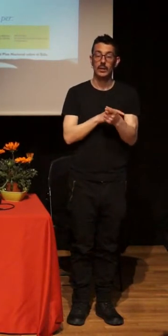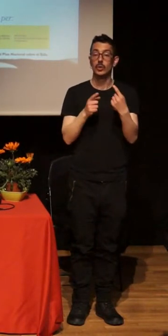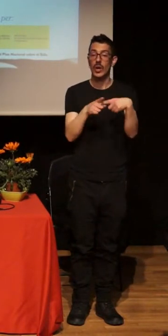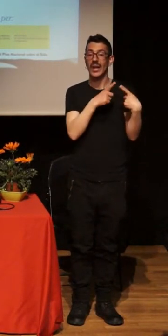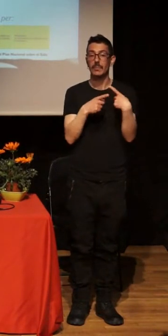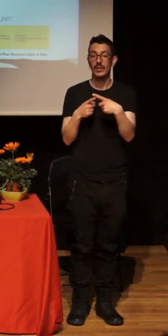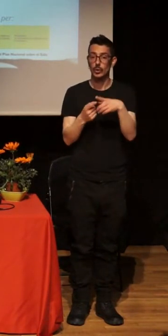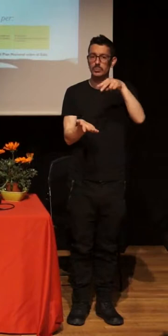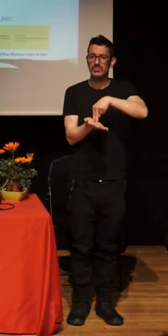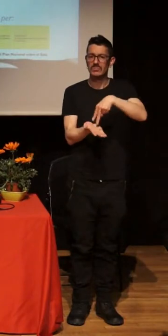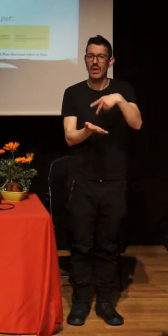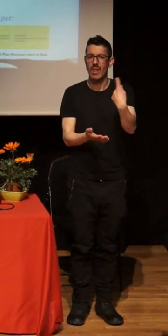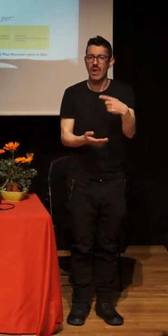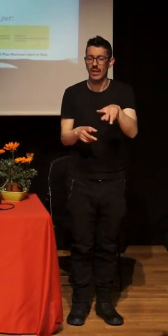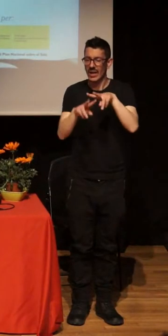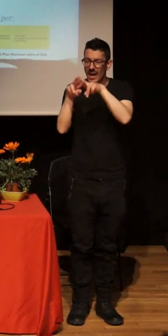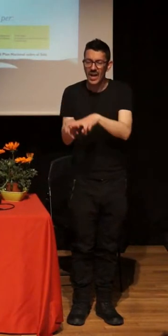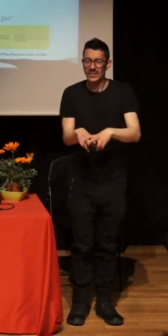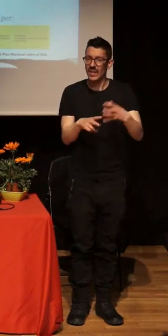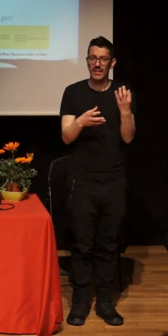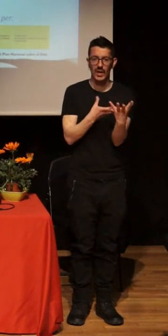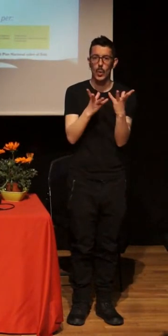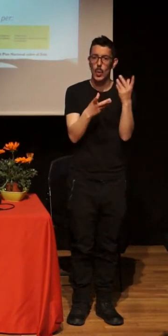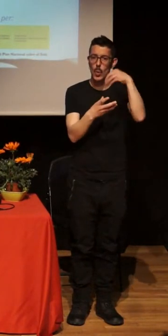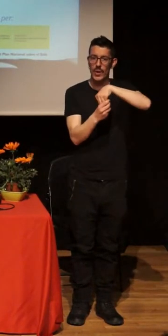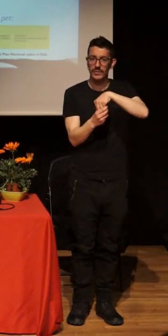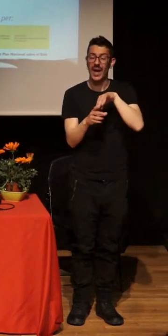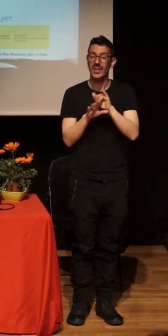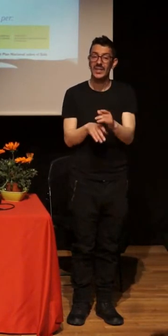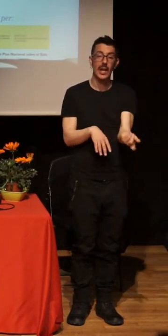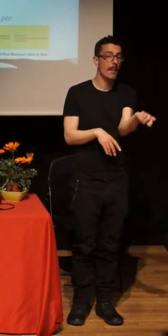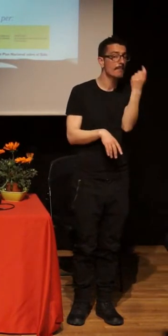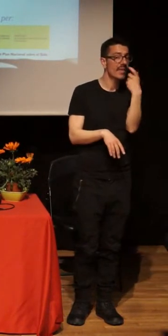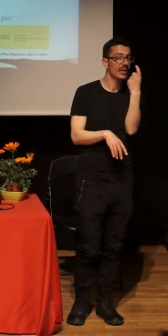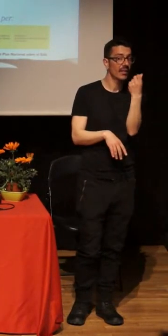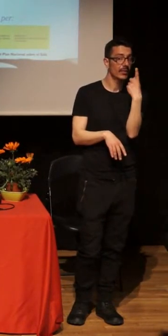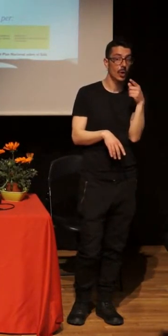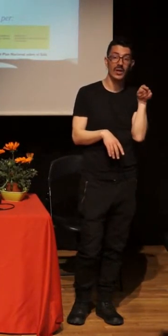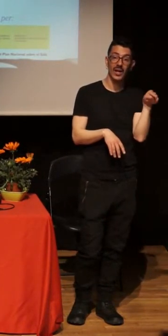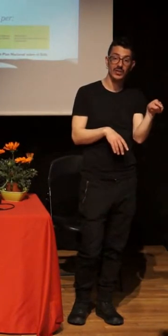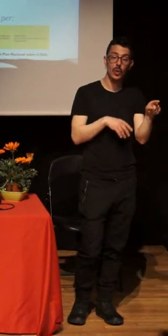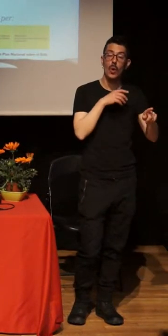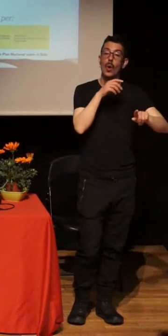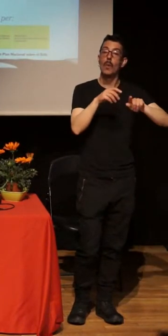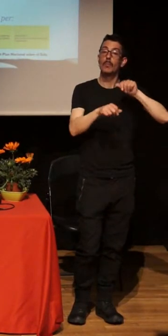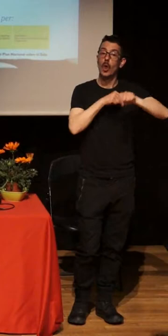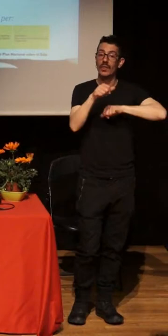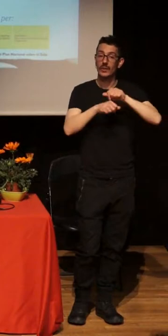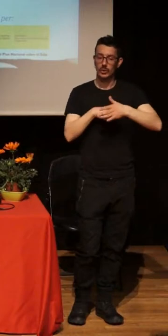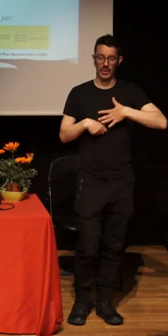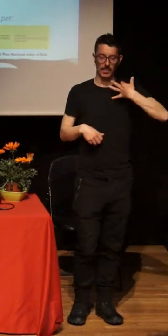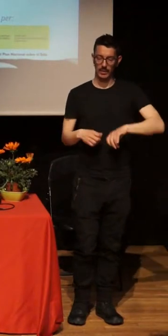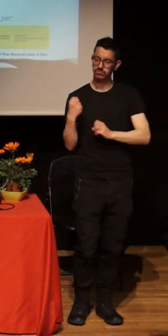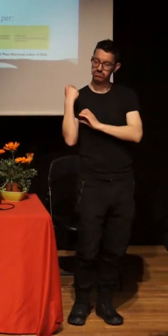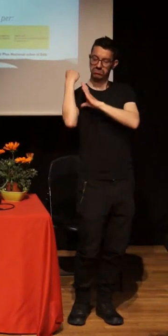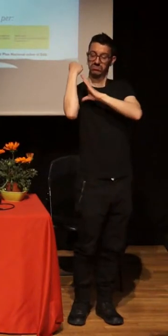lo que está pasando, y la pastilla, la medicalización, sustituye procesos de capacitación y empoderamiento personal.